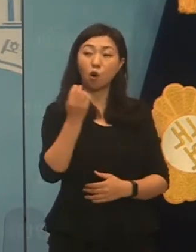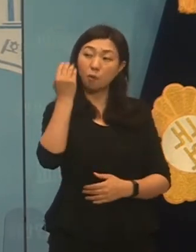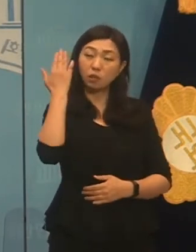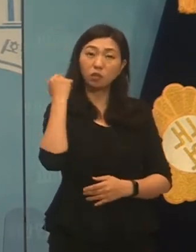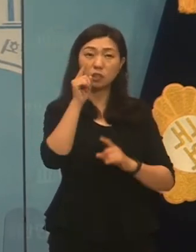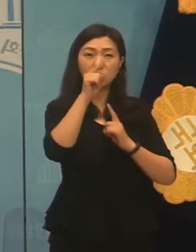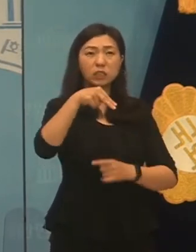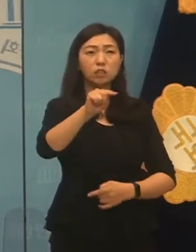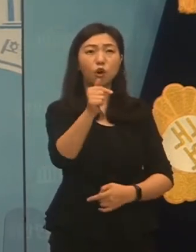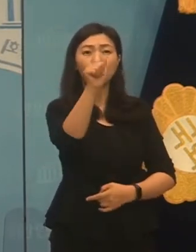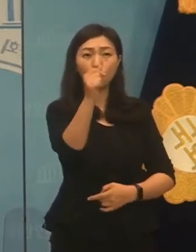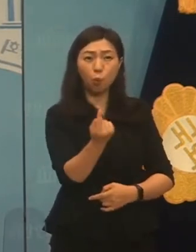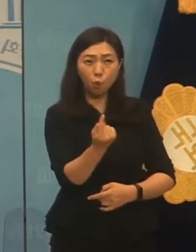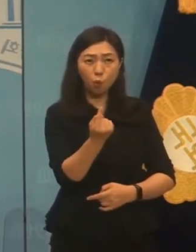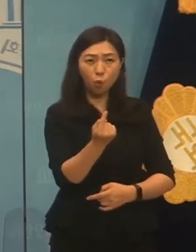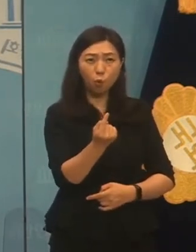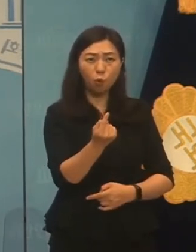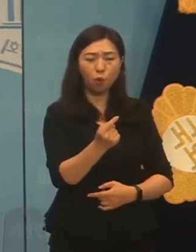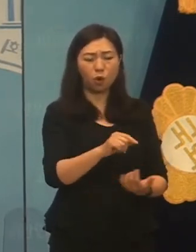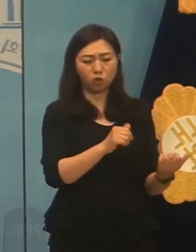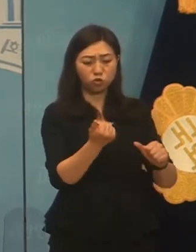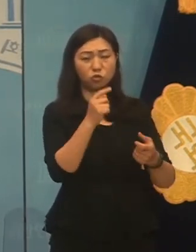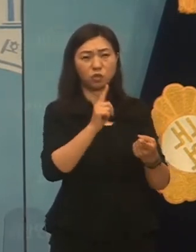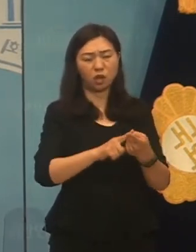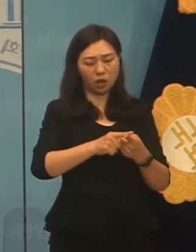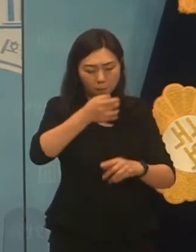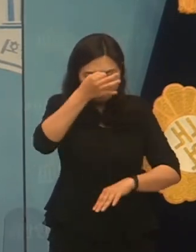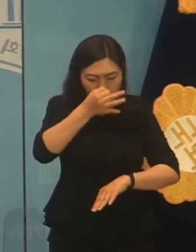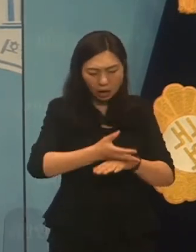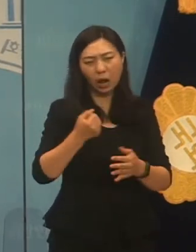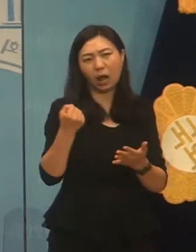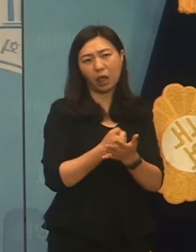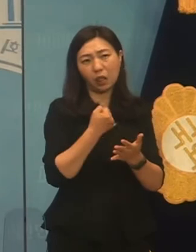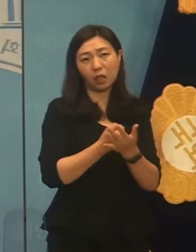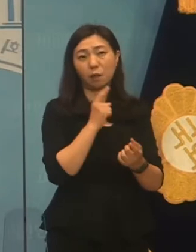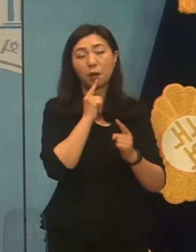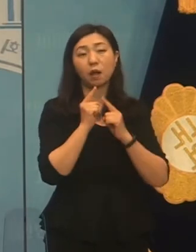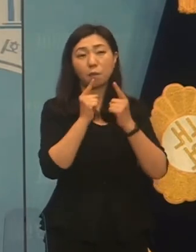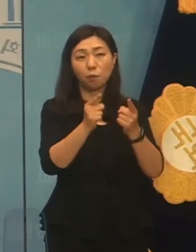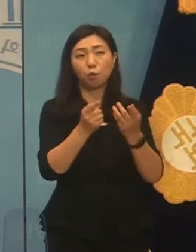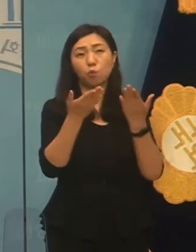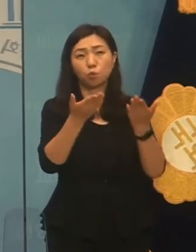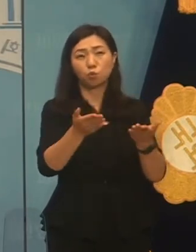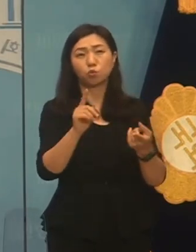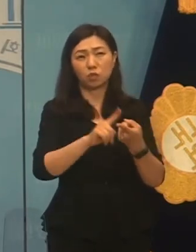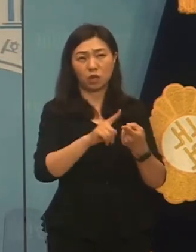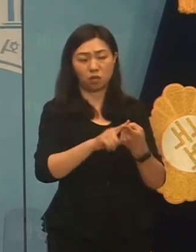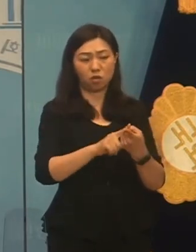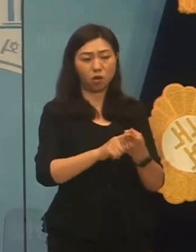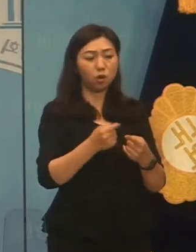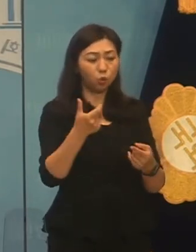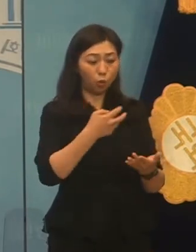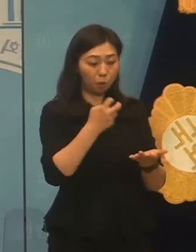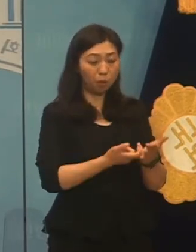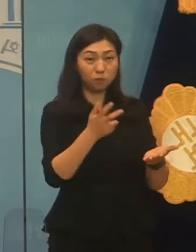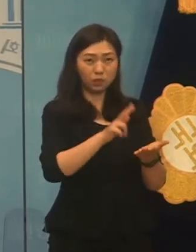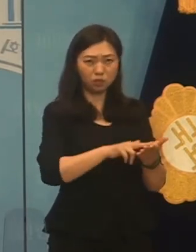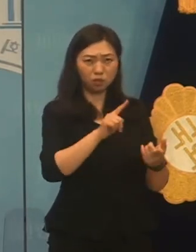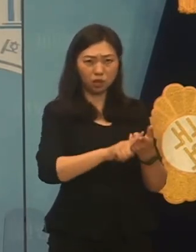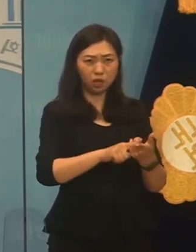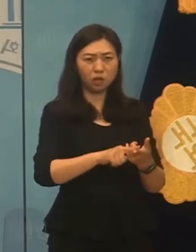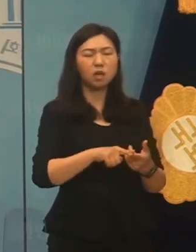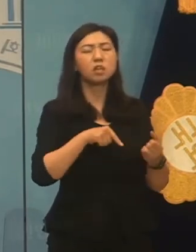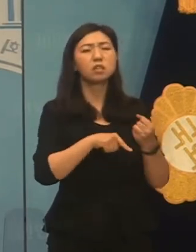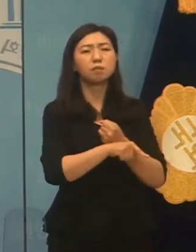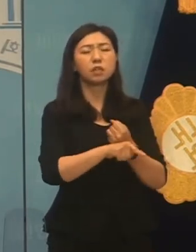사건에 대한 애도 그리고 근본적인 대칭 발현을 위한 집권 변화의 의지가 진정성을 가지려면 지난 중재법